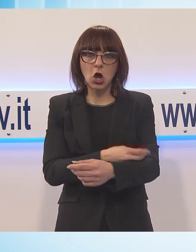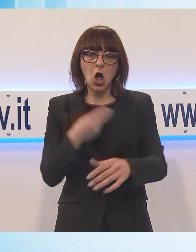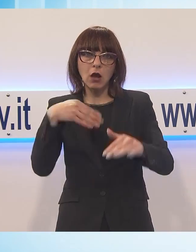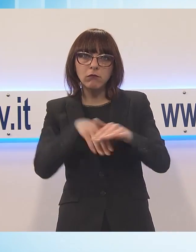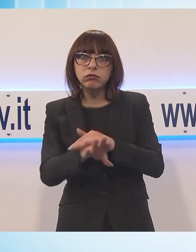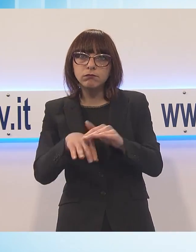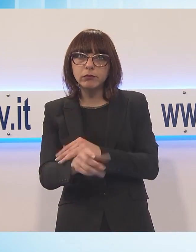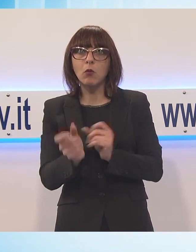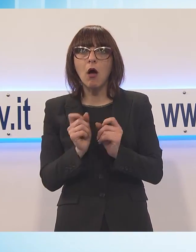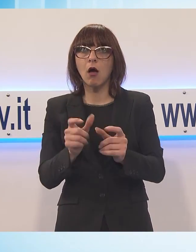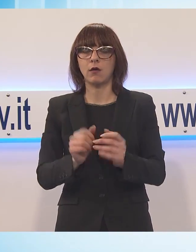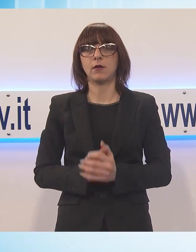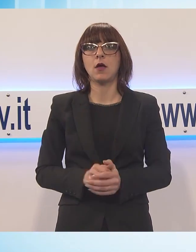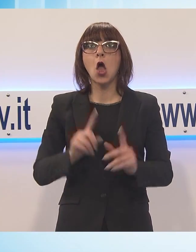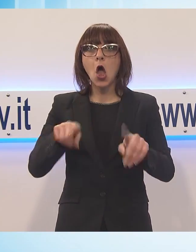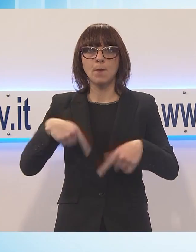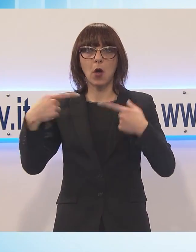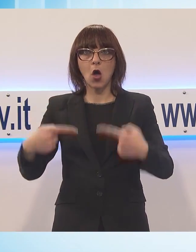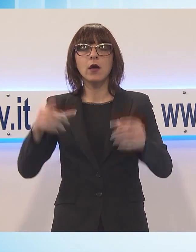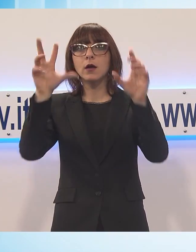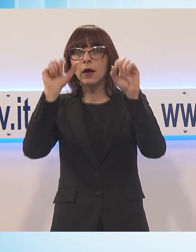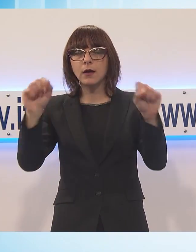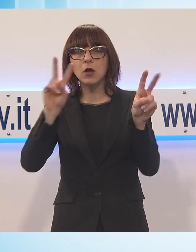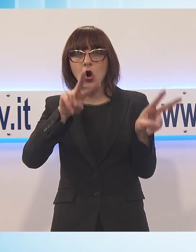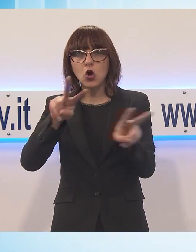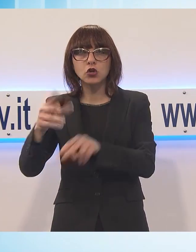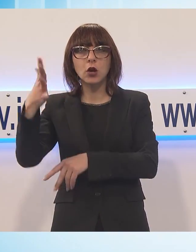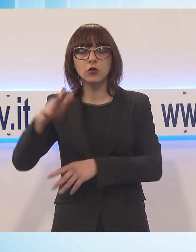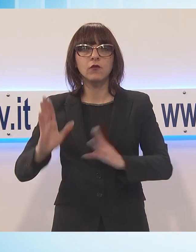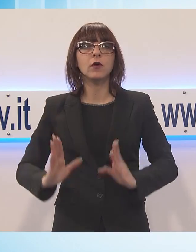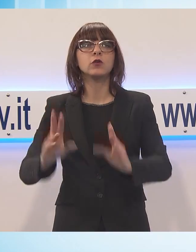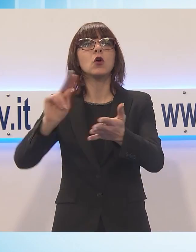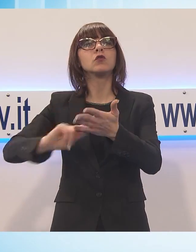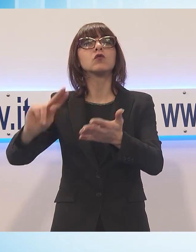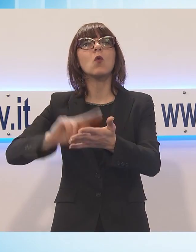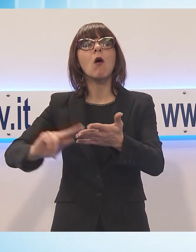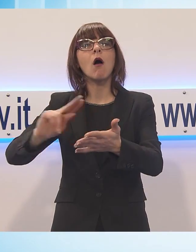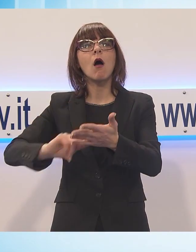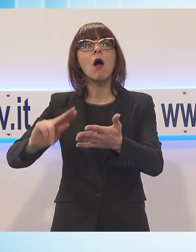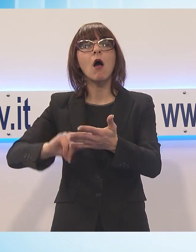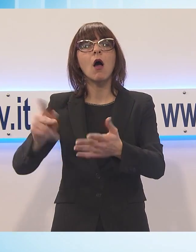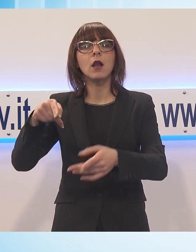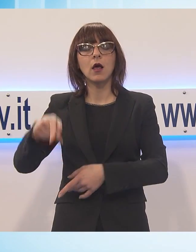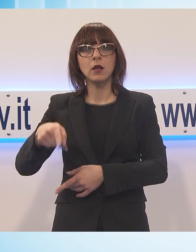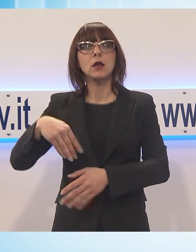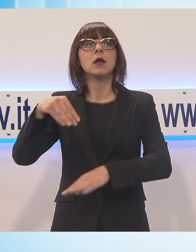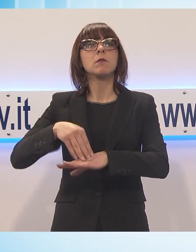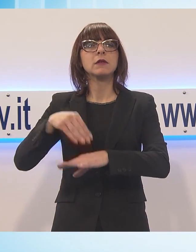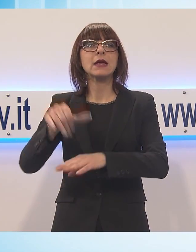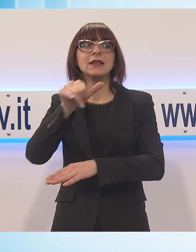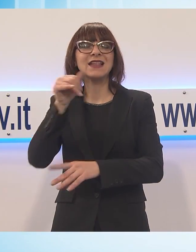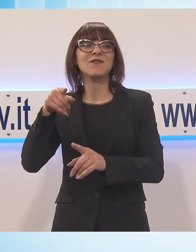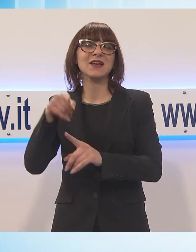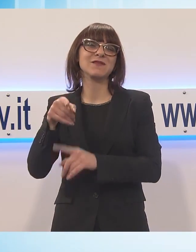di stupefacenti. Poi i carabinieri sono passati anche al plesso scolastico, dove la loro presenza è servita anche da